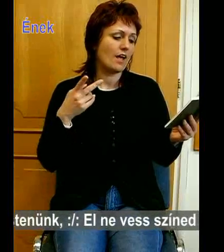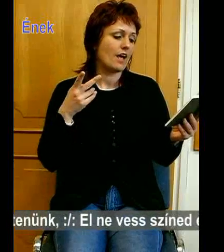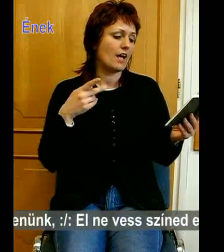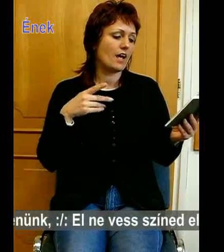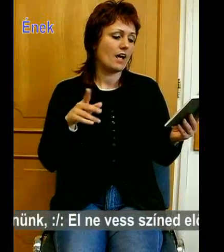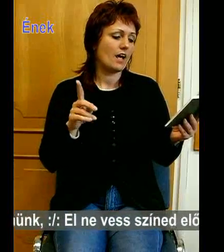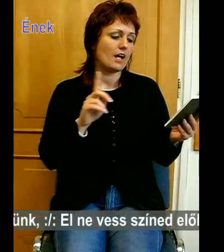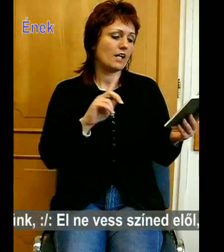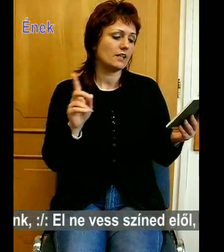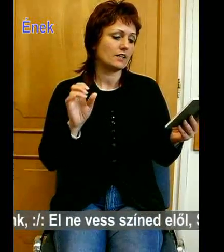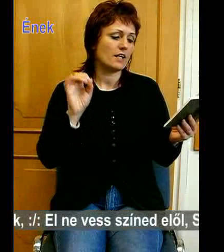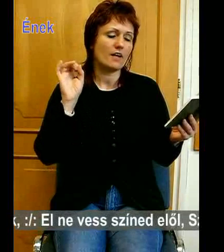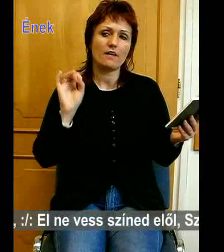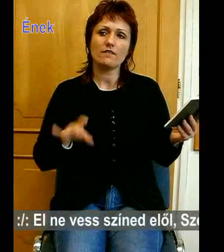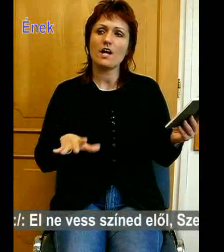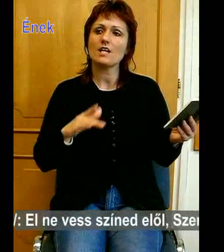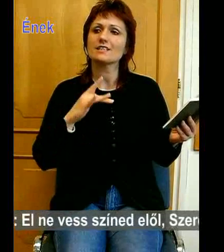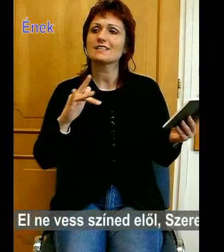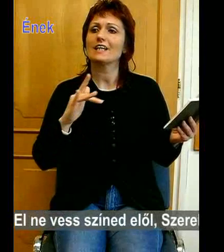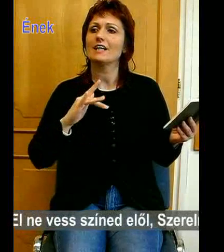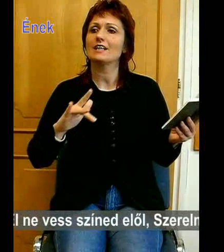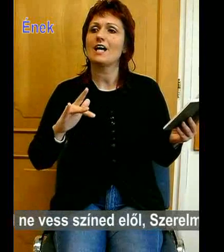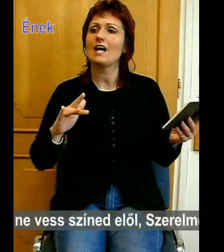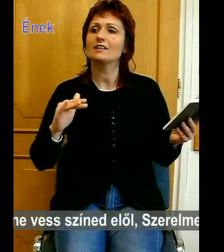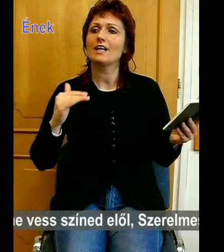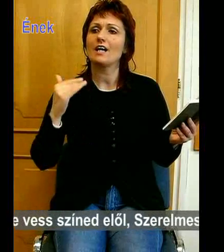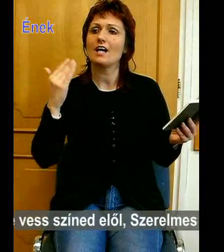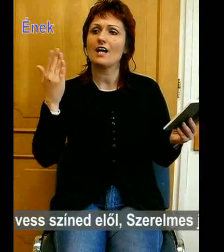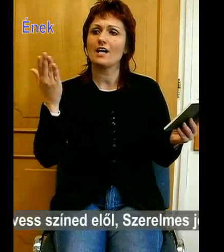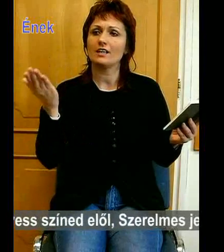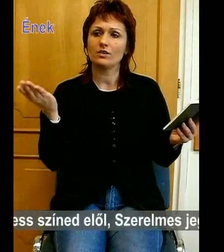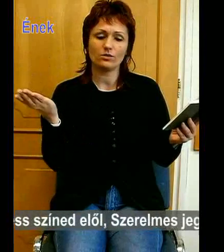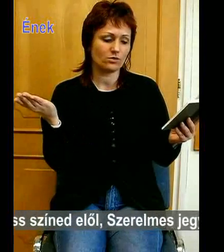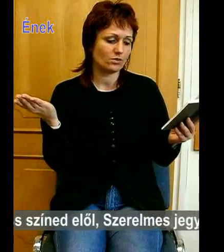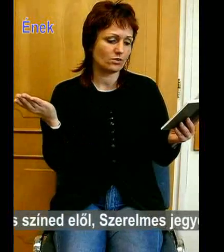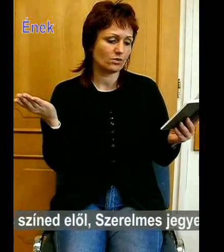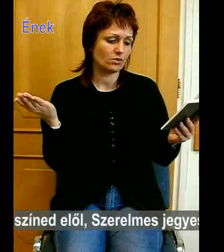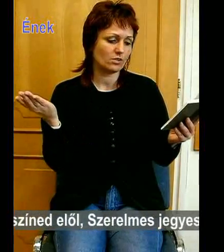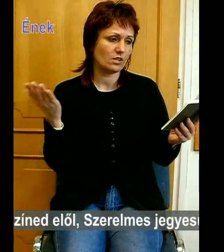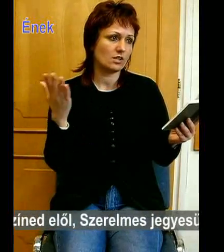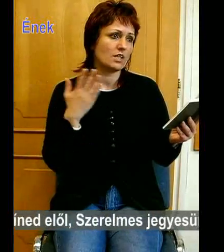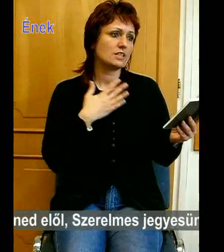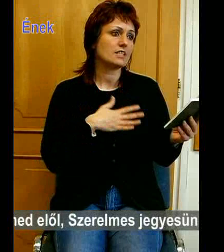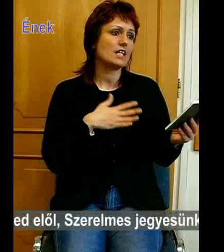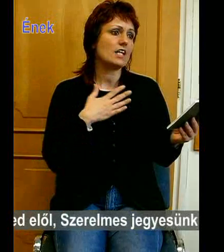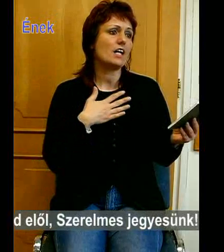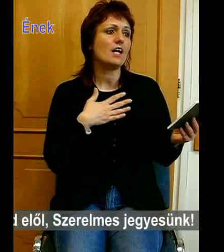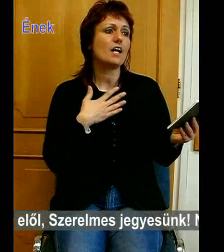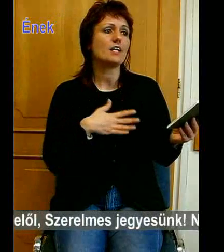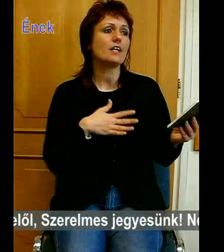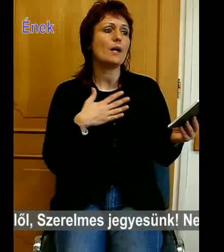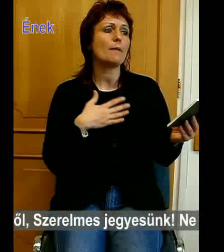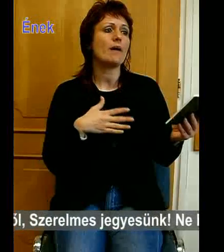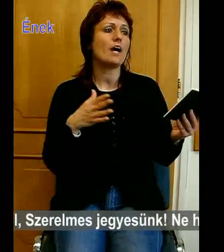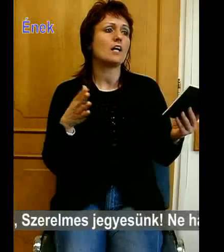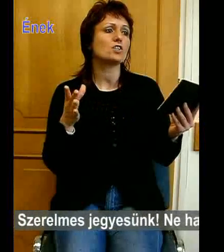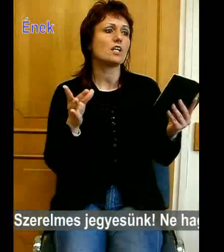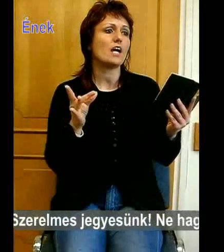szívalunkban